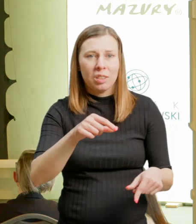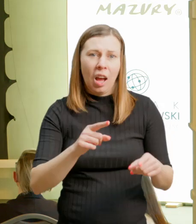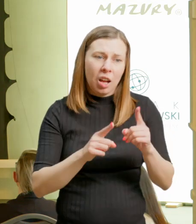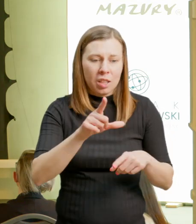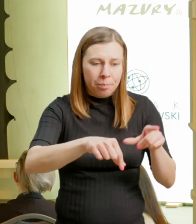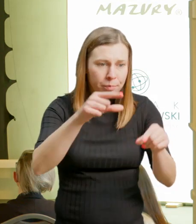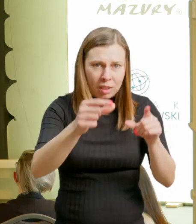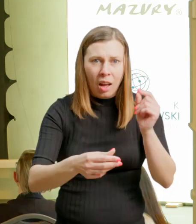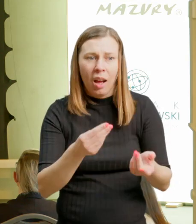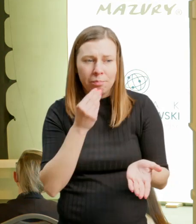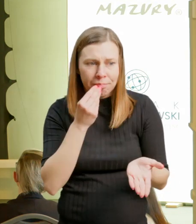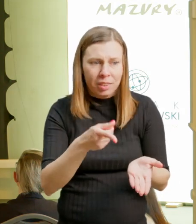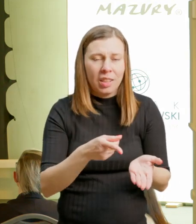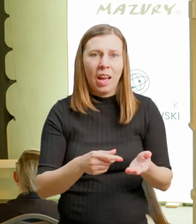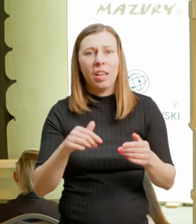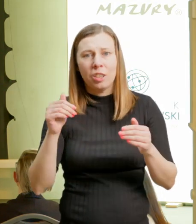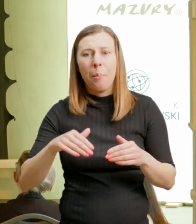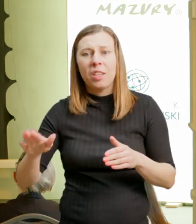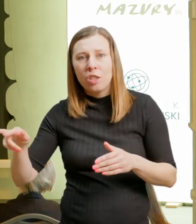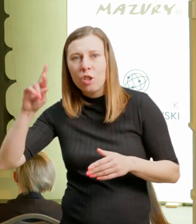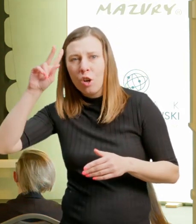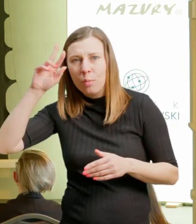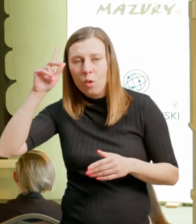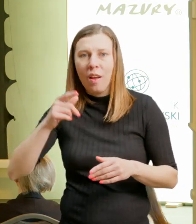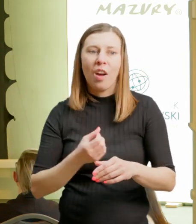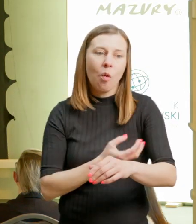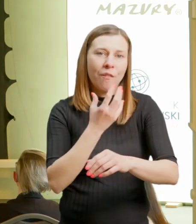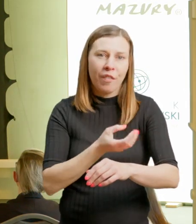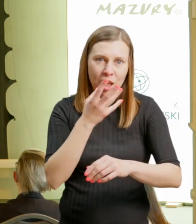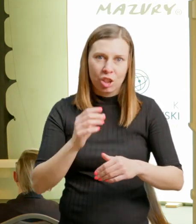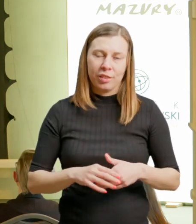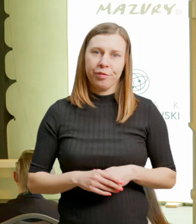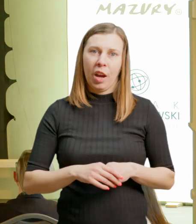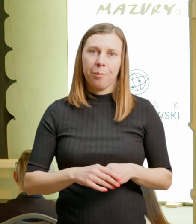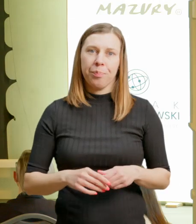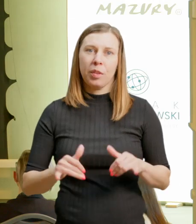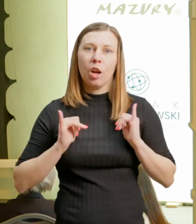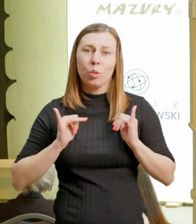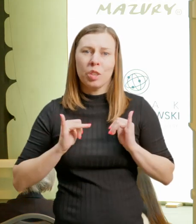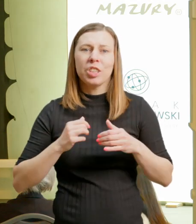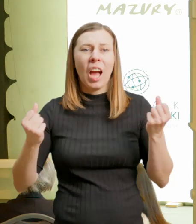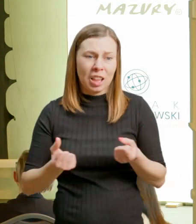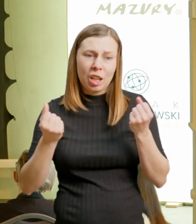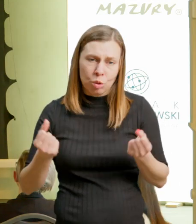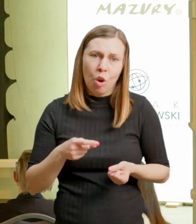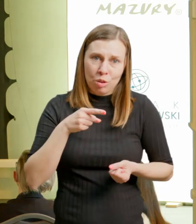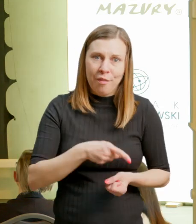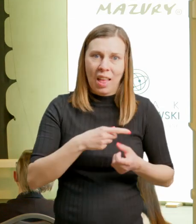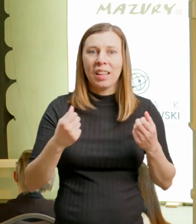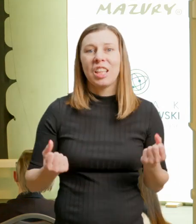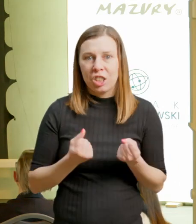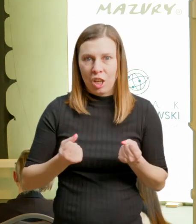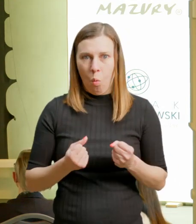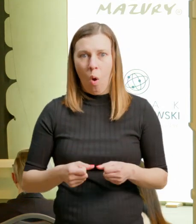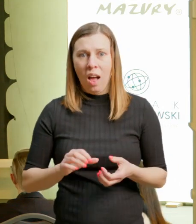turyści angażują się w takie działania, wręcz oczekują takich działań, które będą jakby